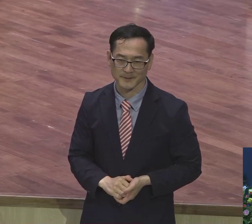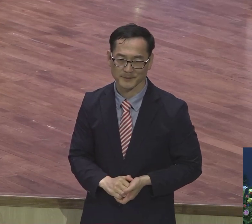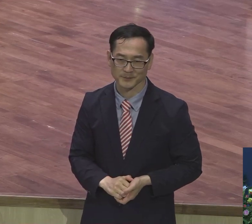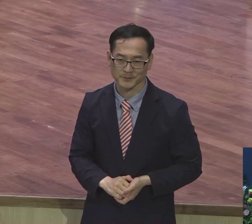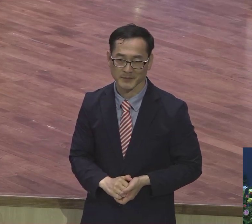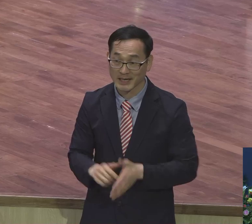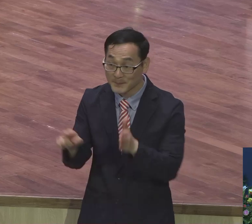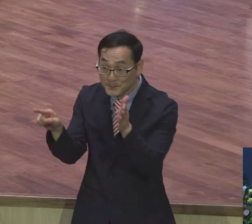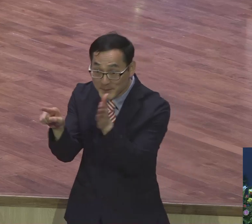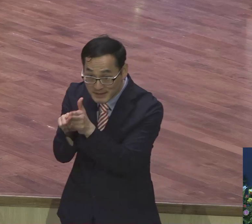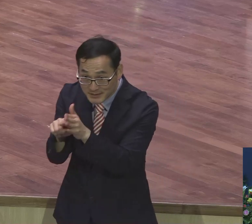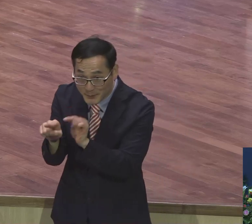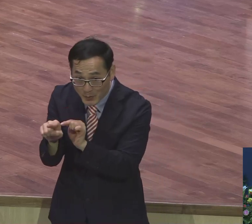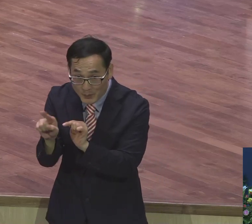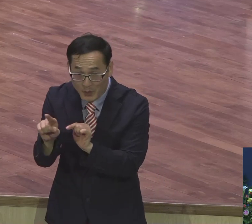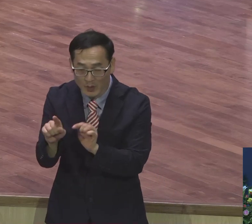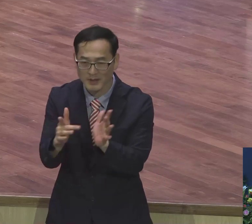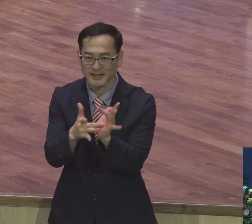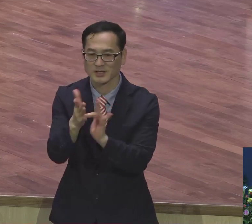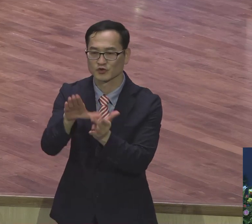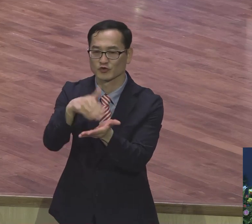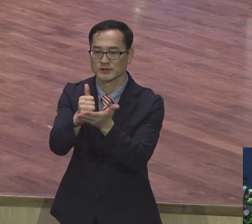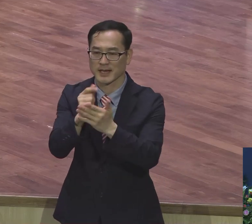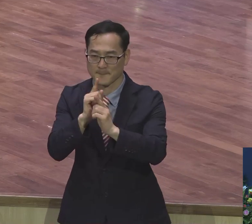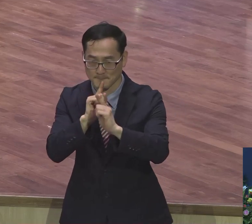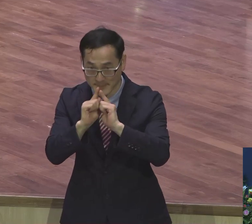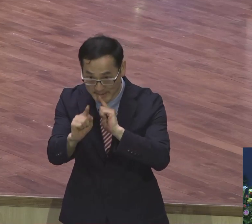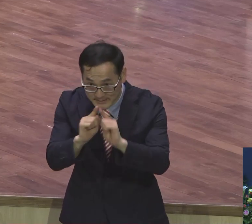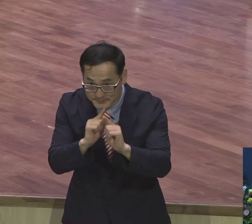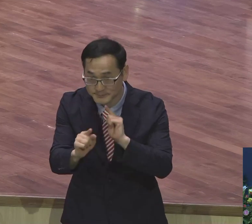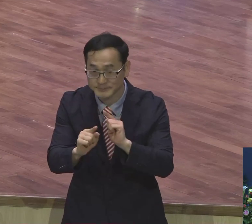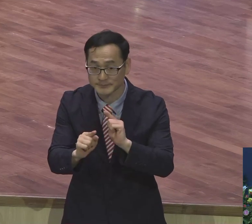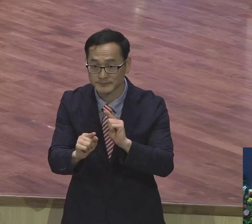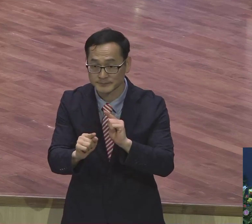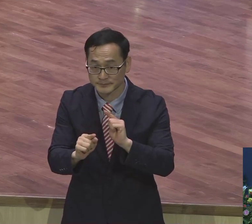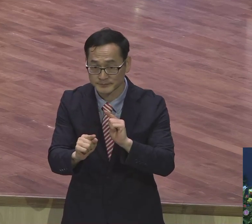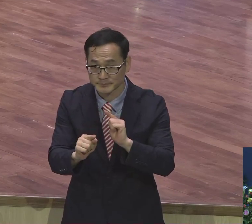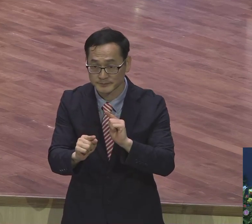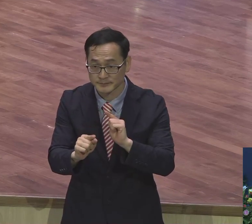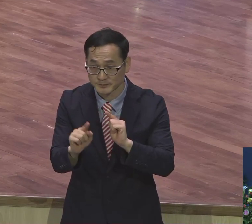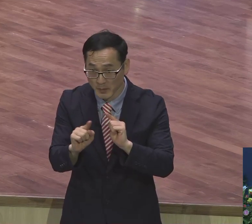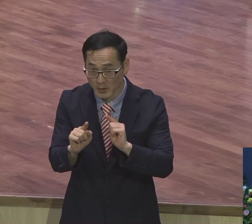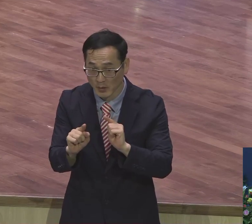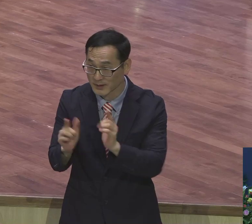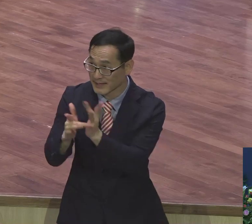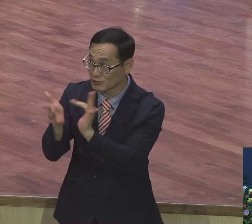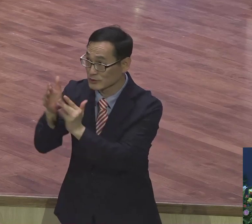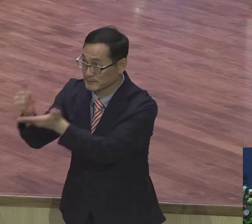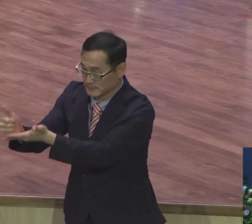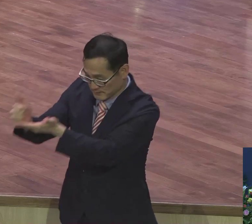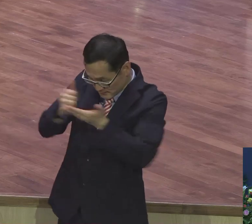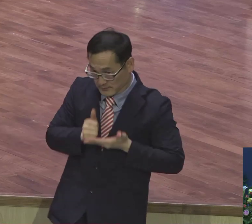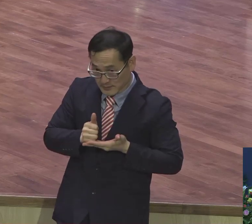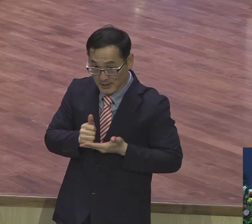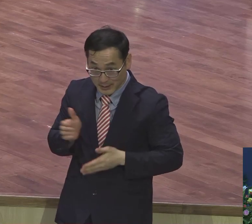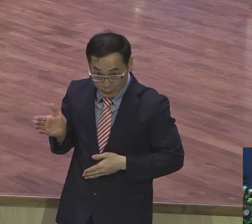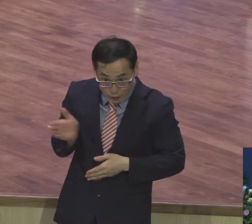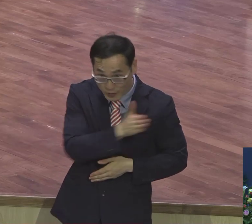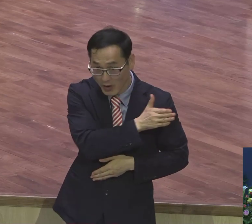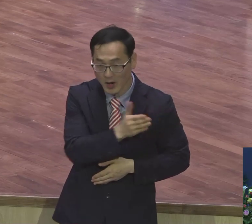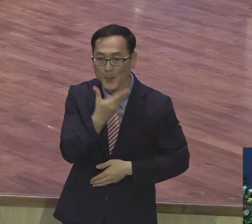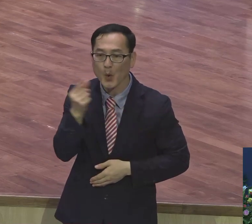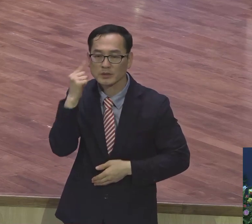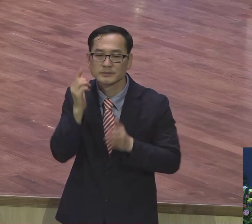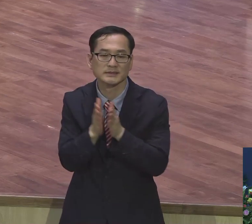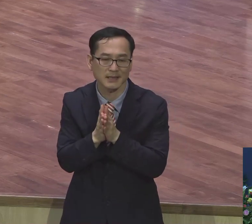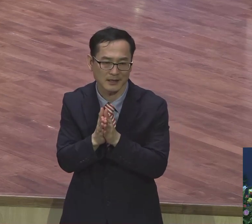것이 아니라 예수 그리스도의 말씀 이 말씀이신 예수 그리스도 그분을 주인으로 받아들인 데서부터 시작되는 거예요.